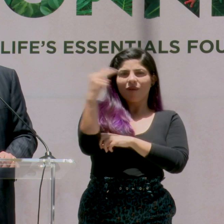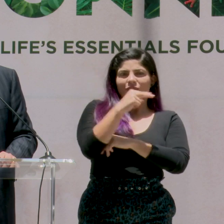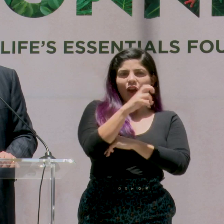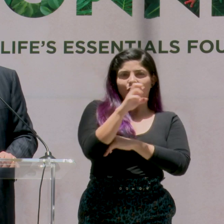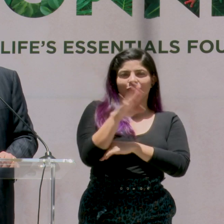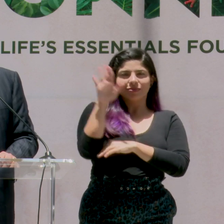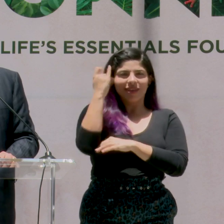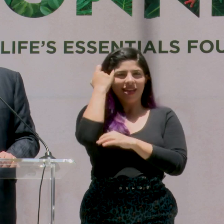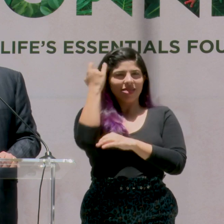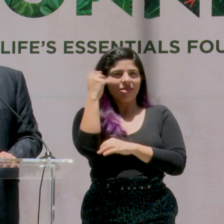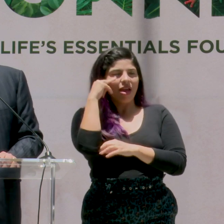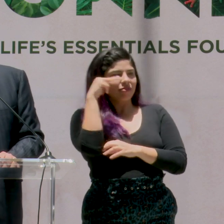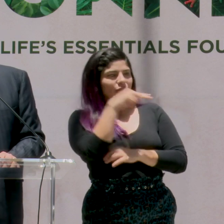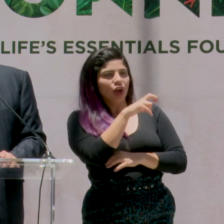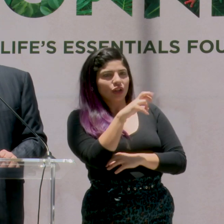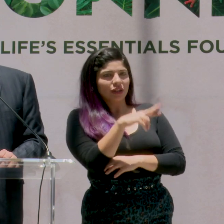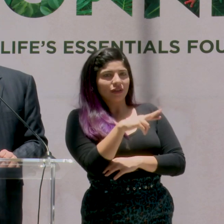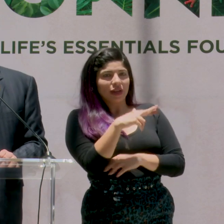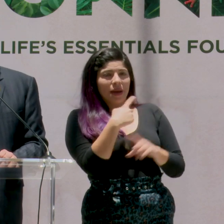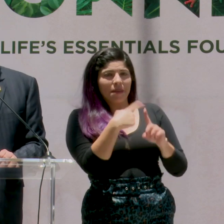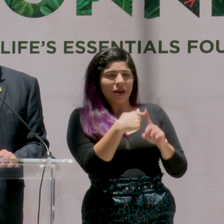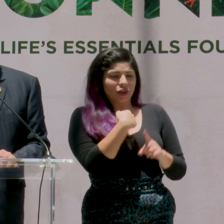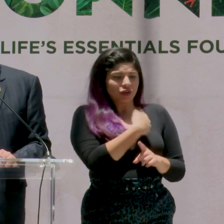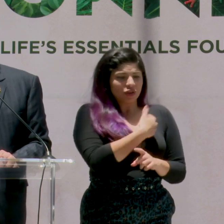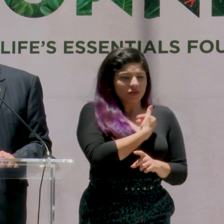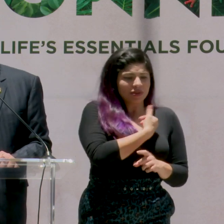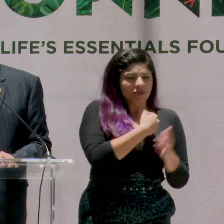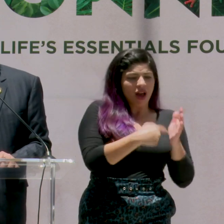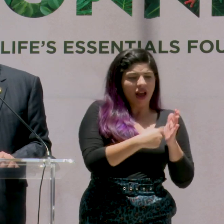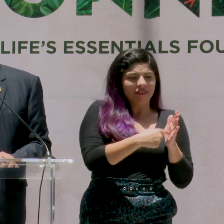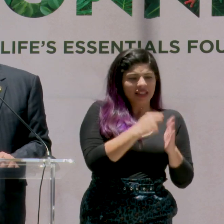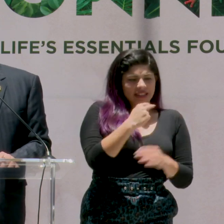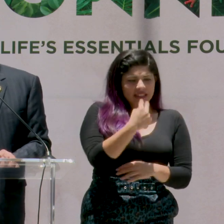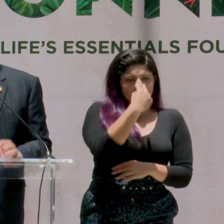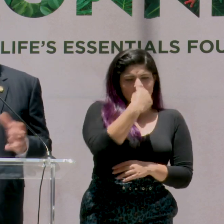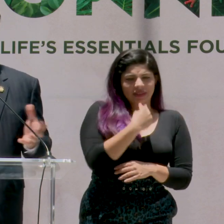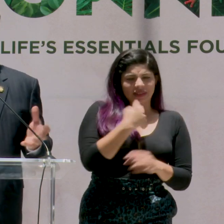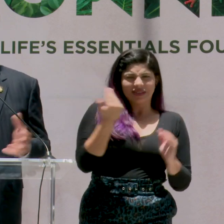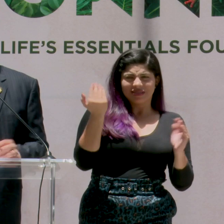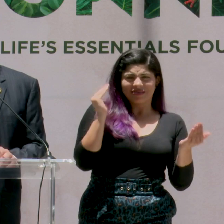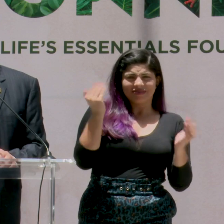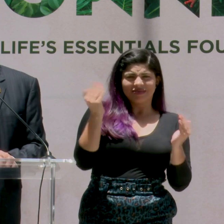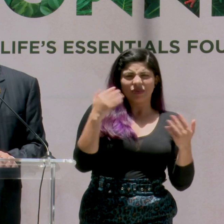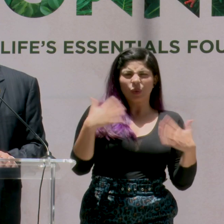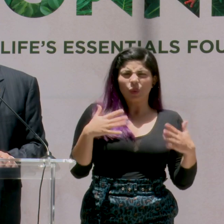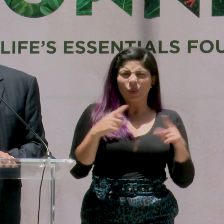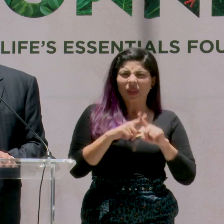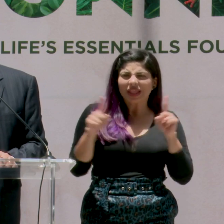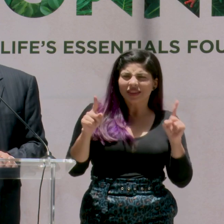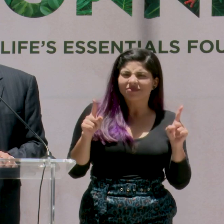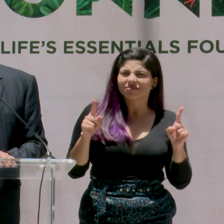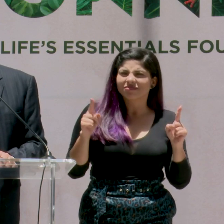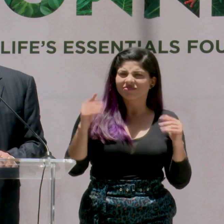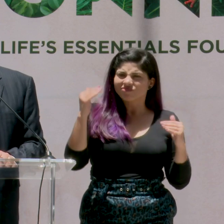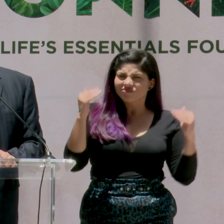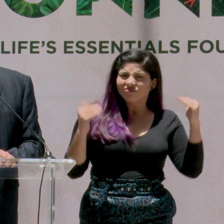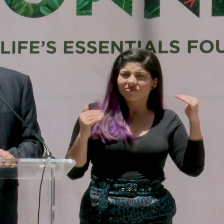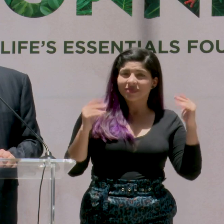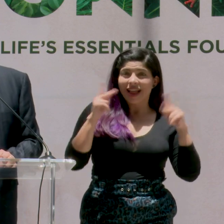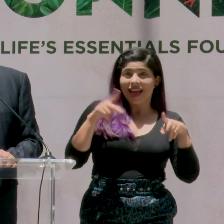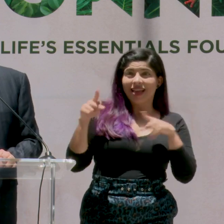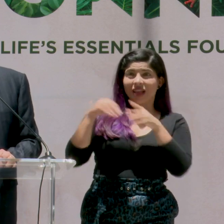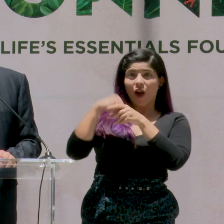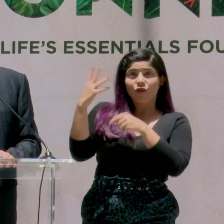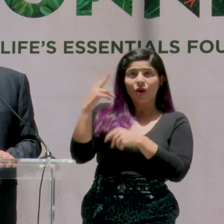y de como nosotros a veces nos vemos a nosotros mismos, se encuentra una gran brecha. La gente